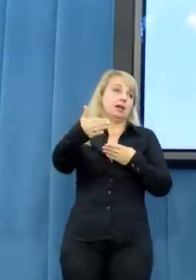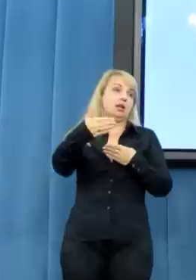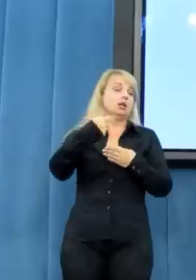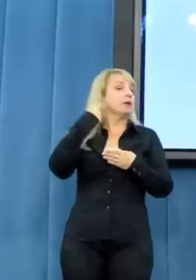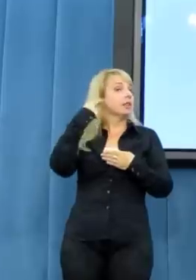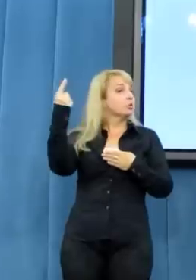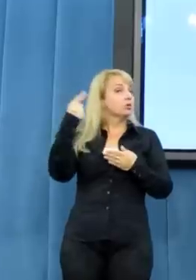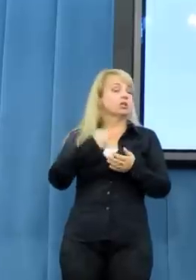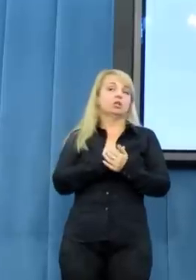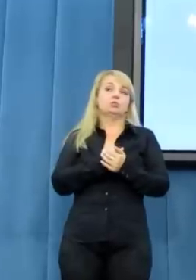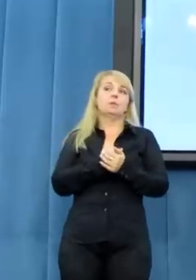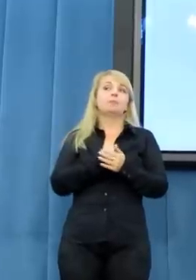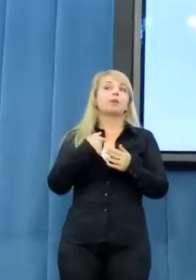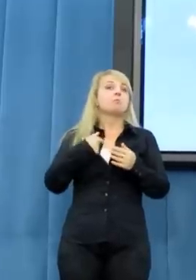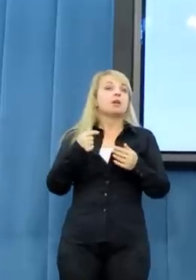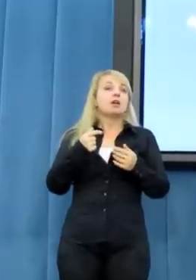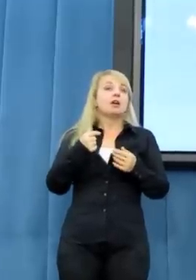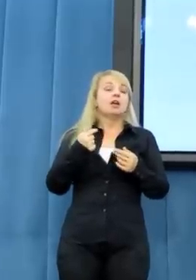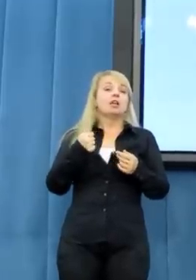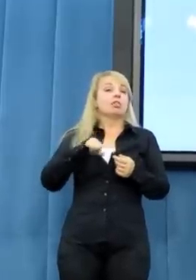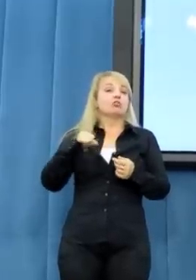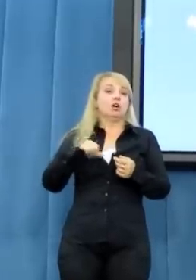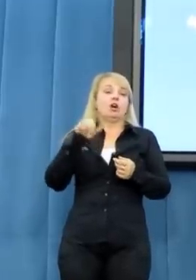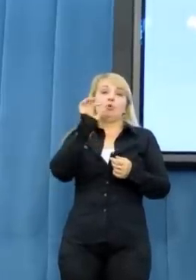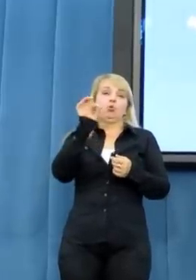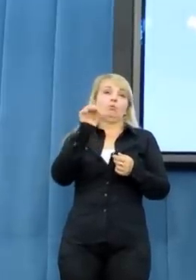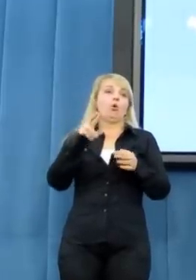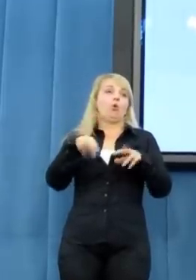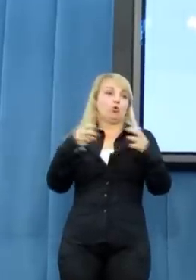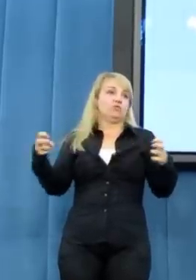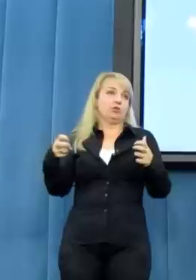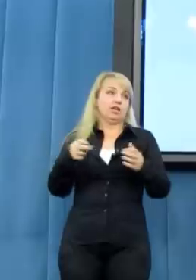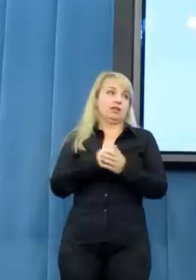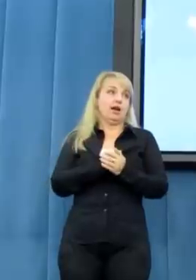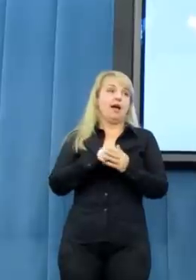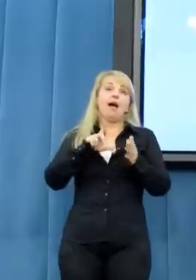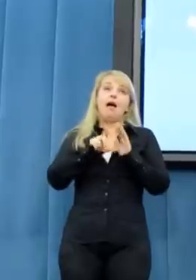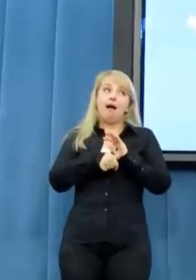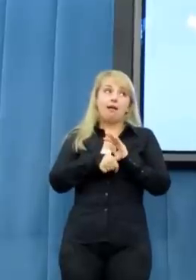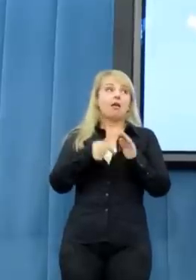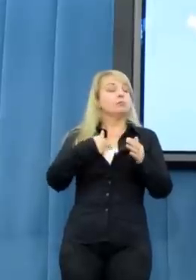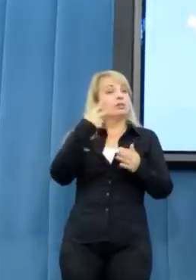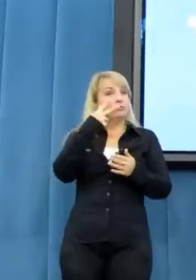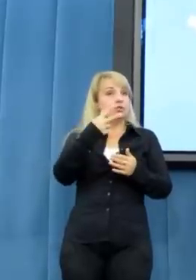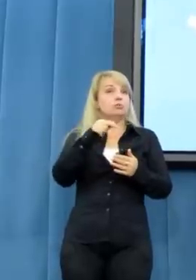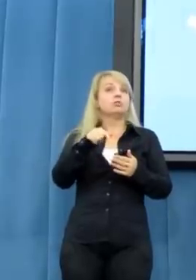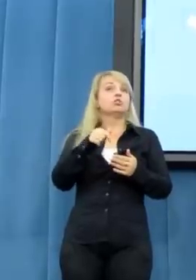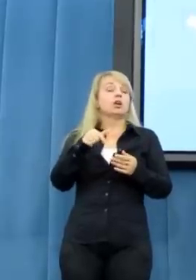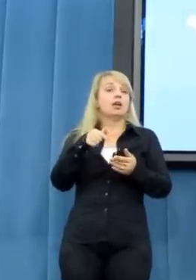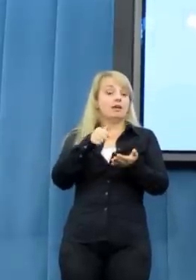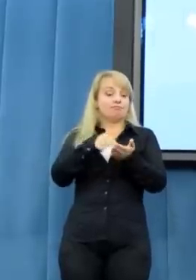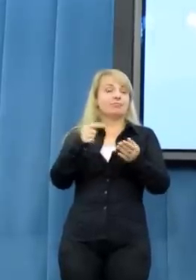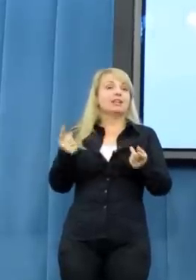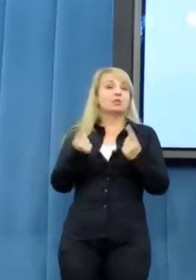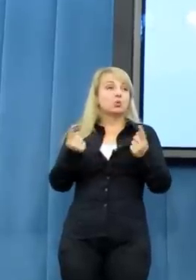spodziewamy się niestety pozytywnego rozwiązania, a wydaje się, że ta sytuacja, którą mamy do czynienia z KORZE, mogłaby być